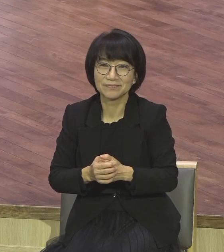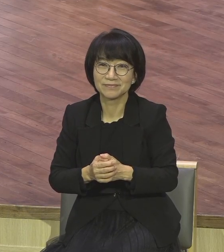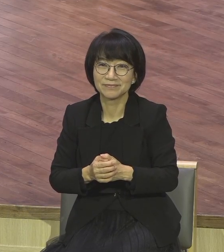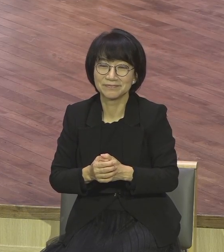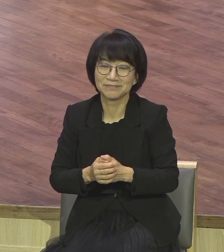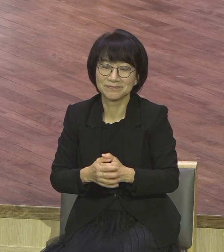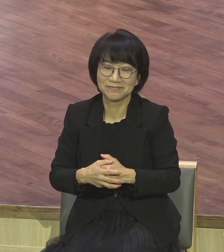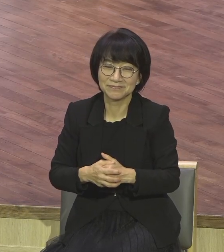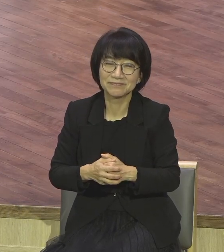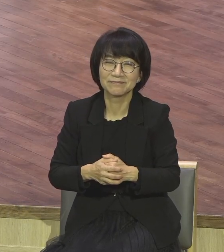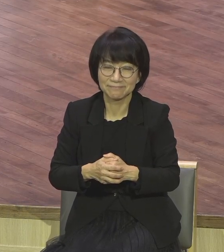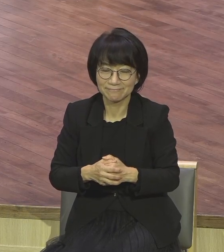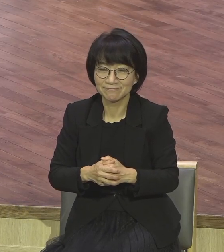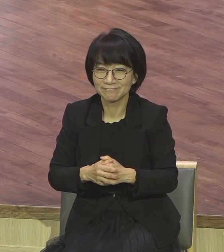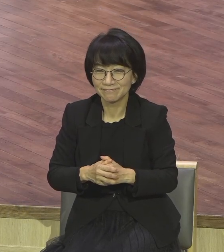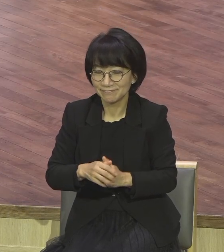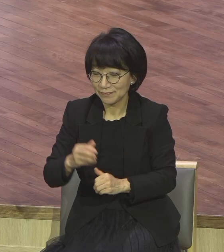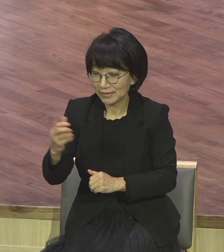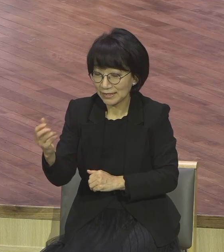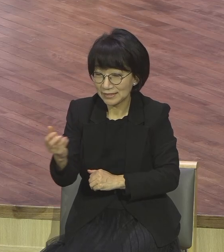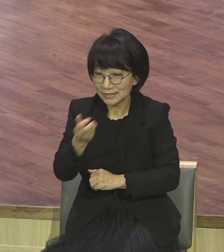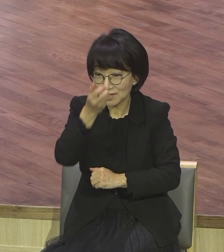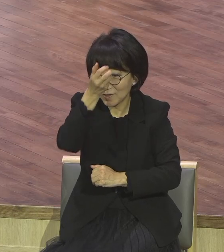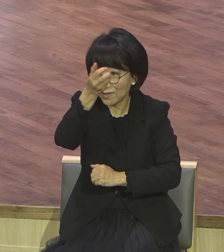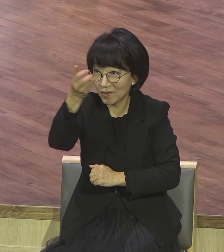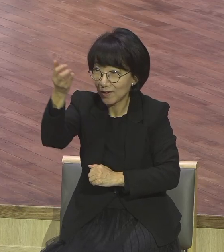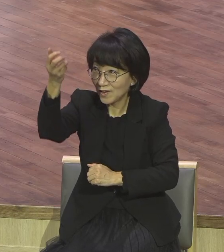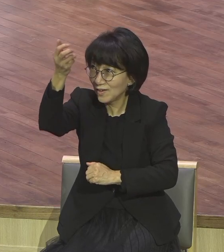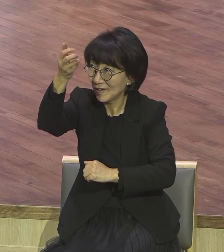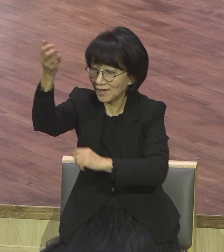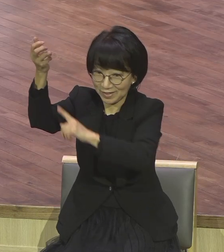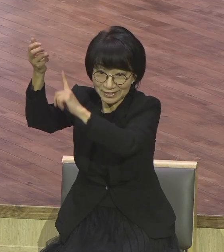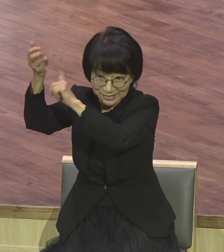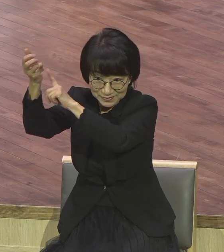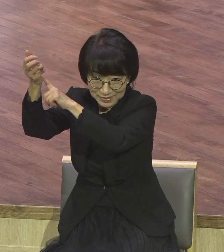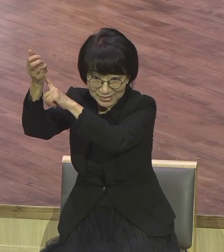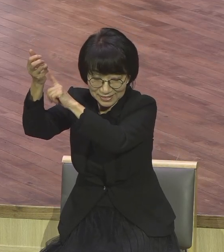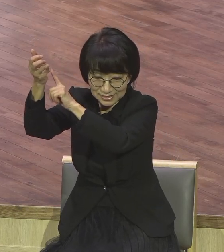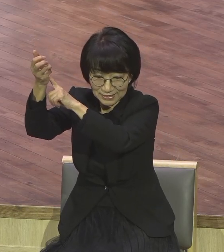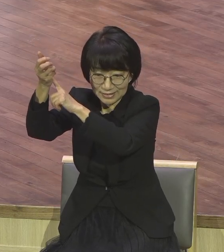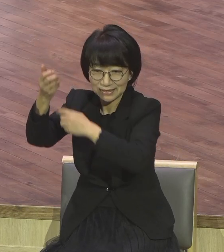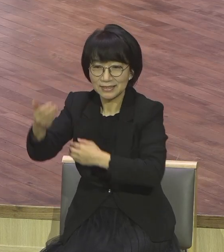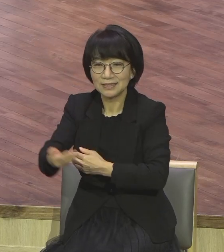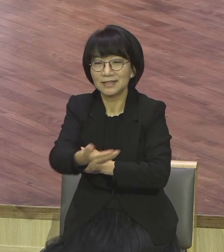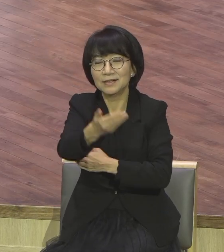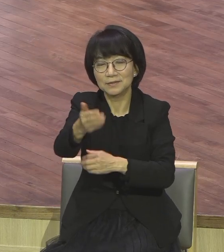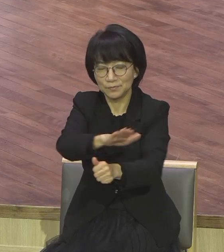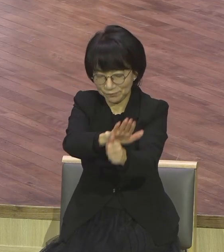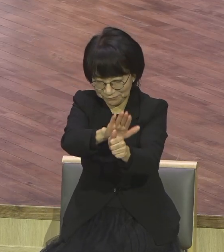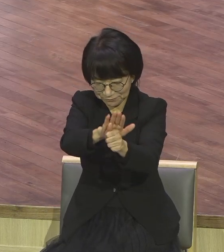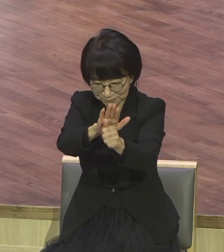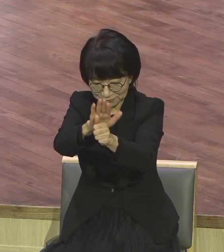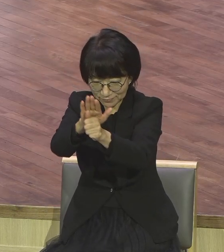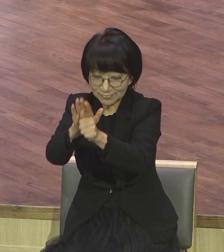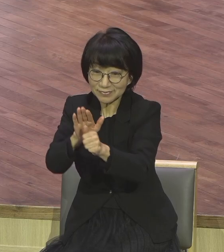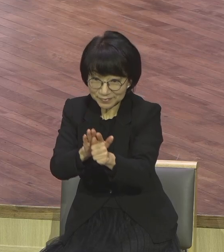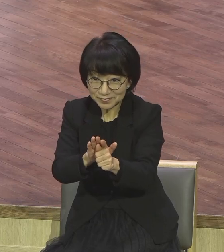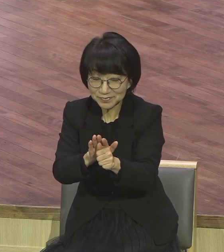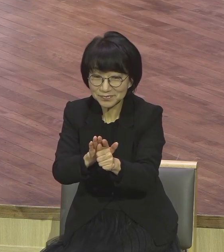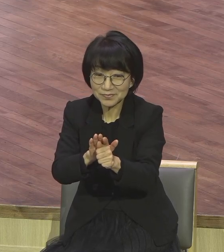성령께서 모든 것을요 넘어설 수 있도록 여러분 역사하시는데 그 현장에 그 현장에